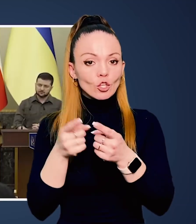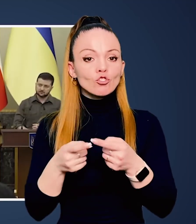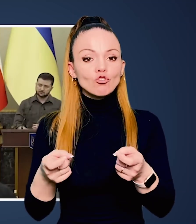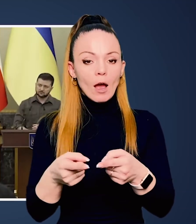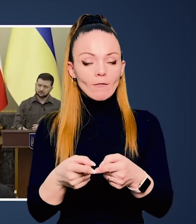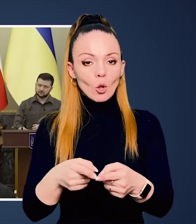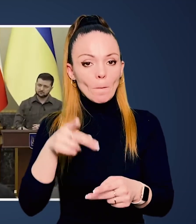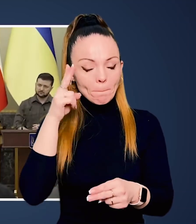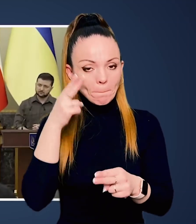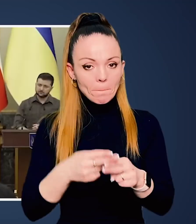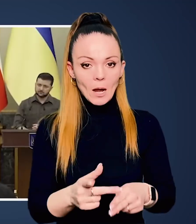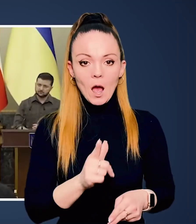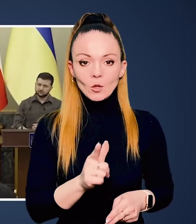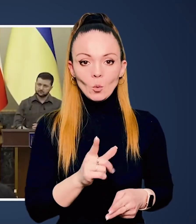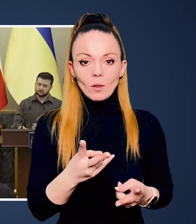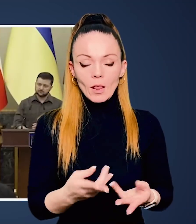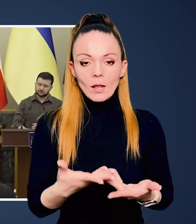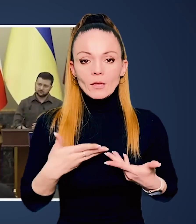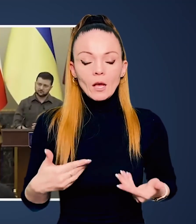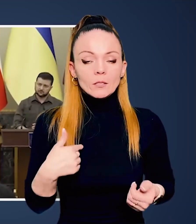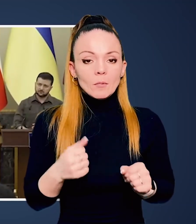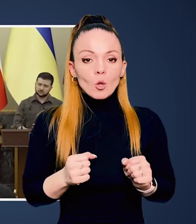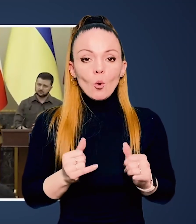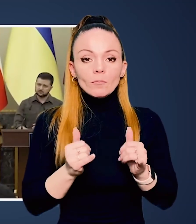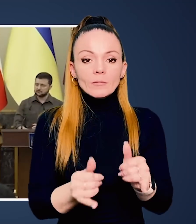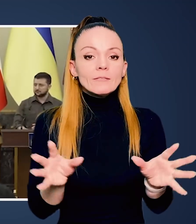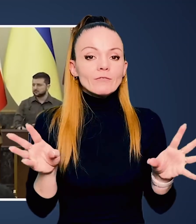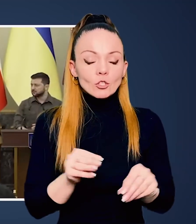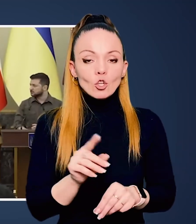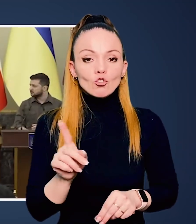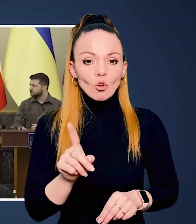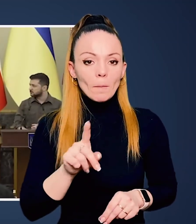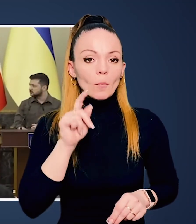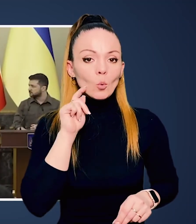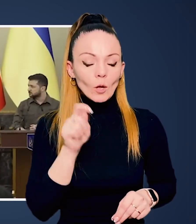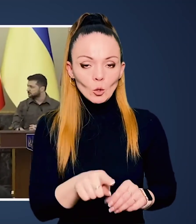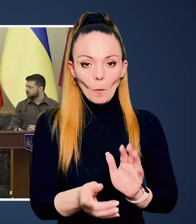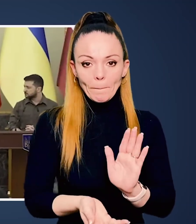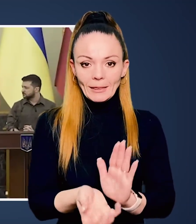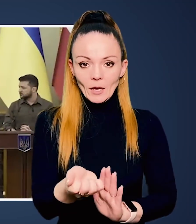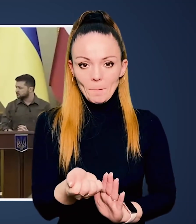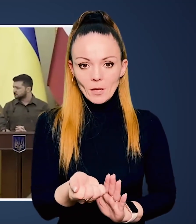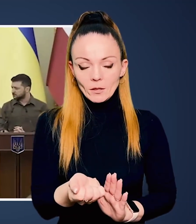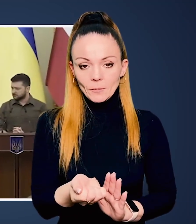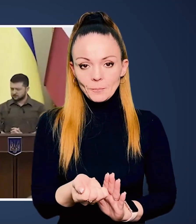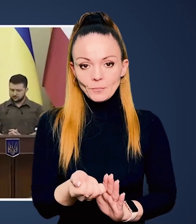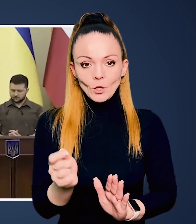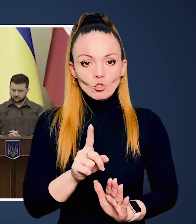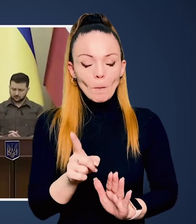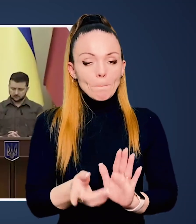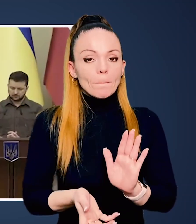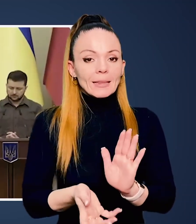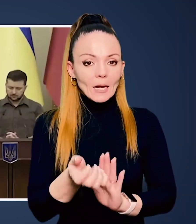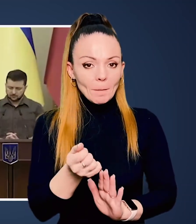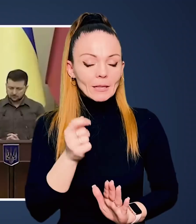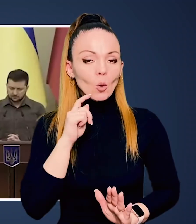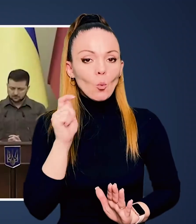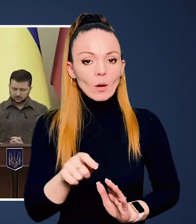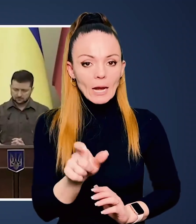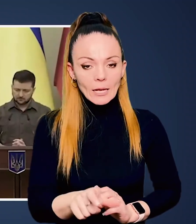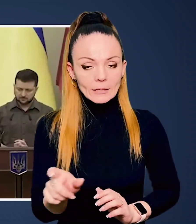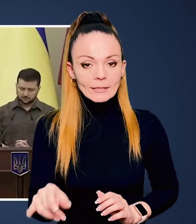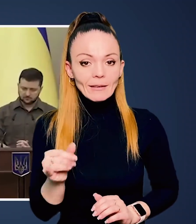НАТО, але є державою братньою для нас. Робимо все для того, щоб її